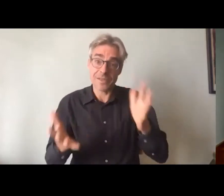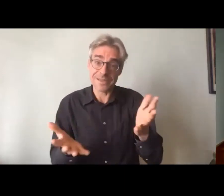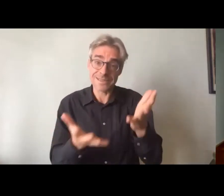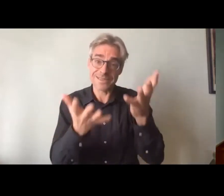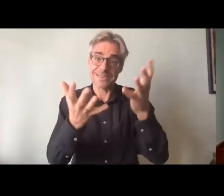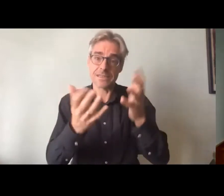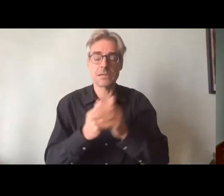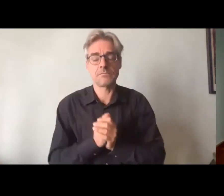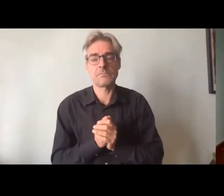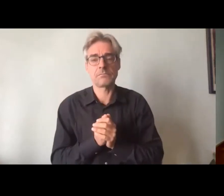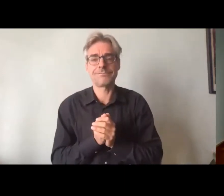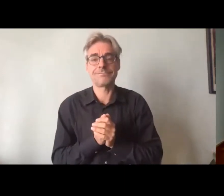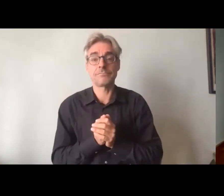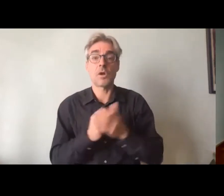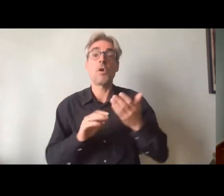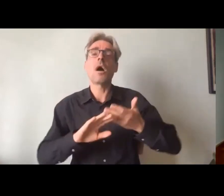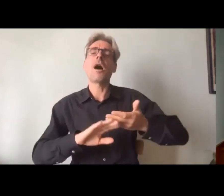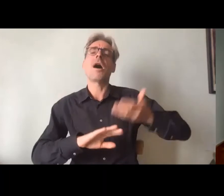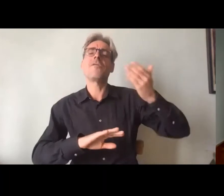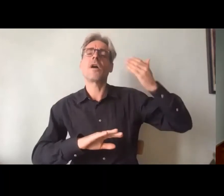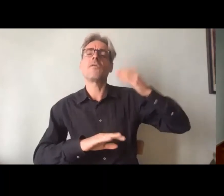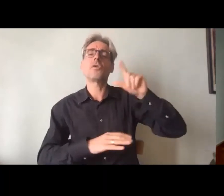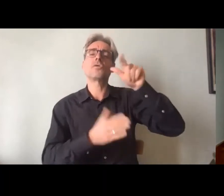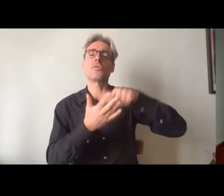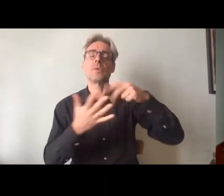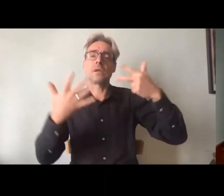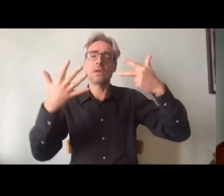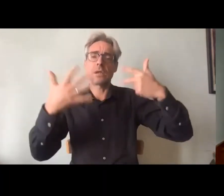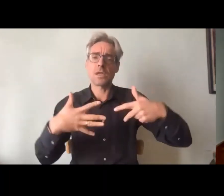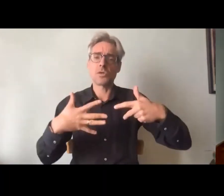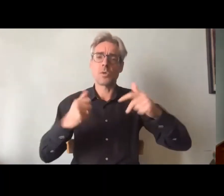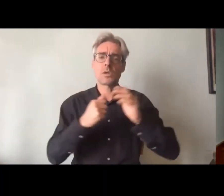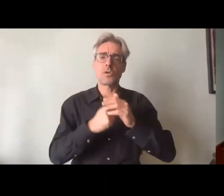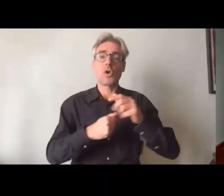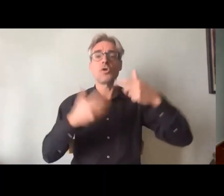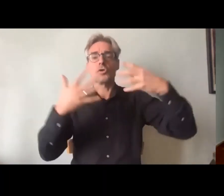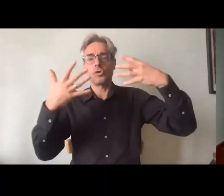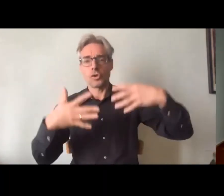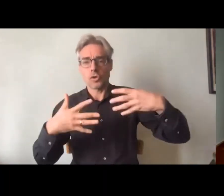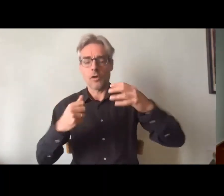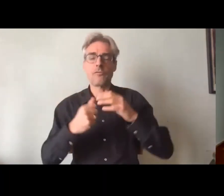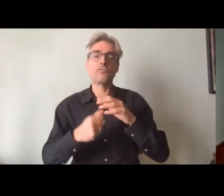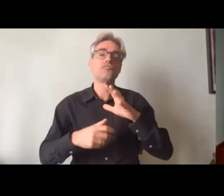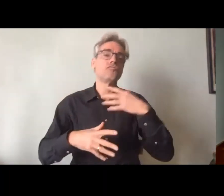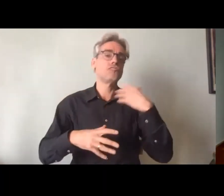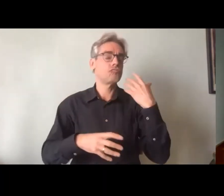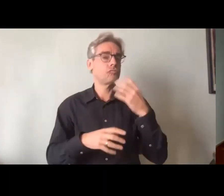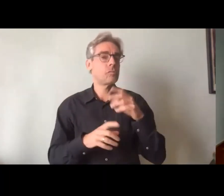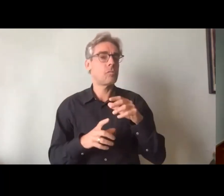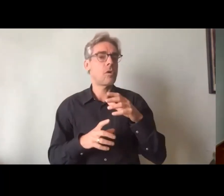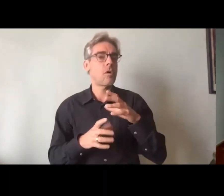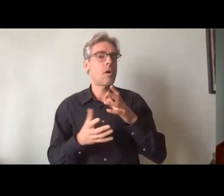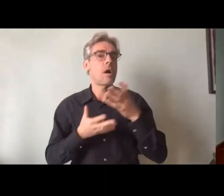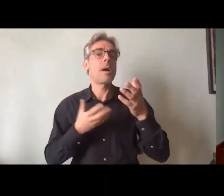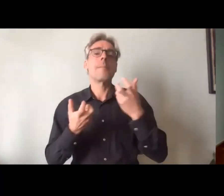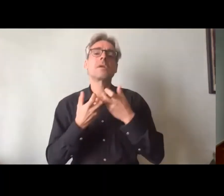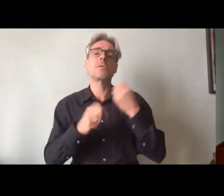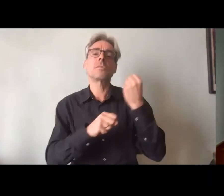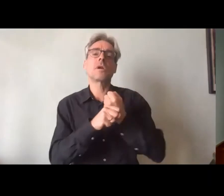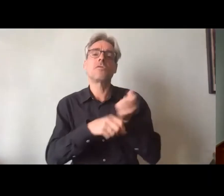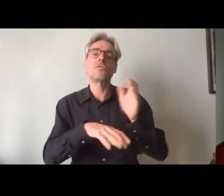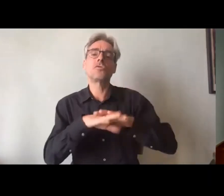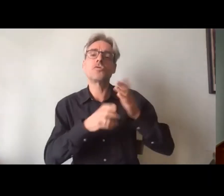dans la période passée en 2018 et 2019 les travaux de la concertation nationale